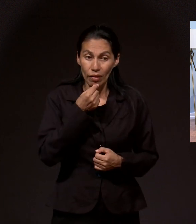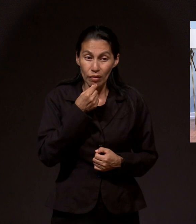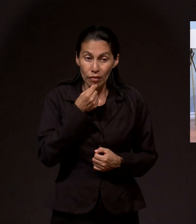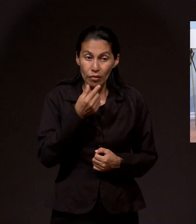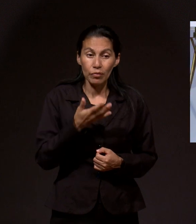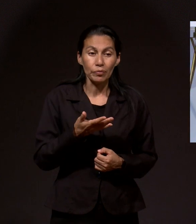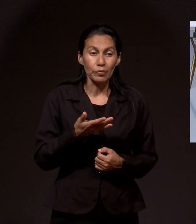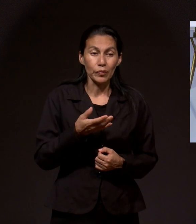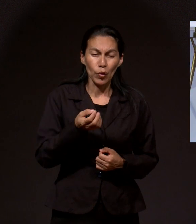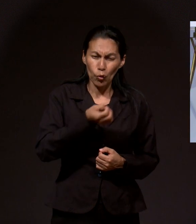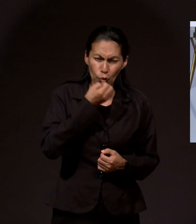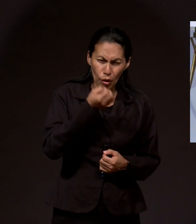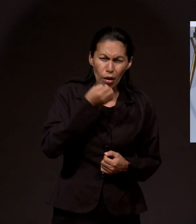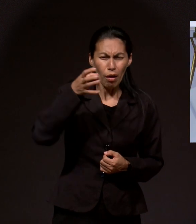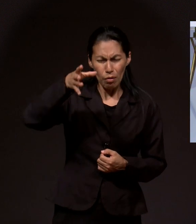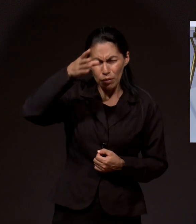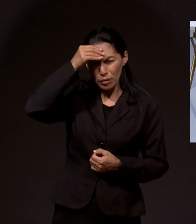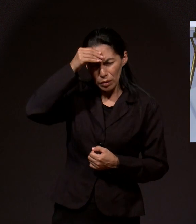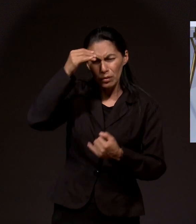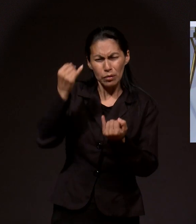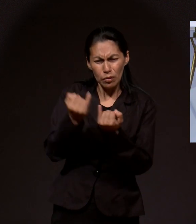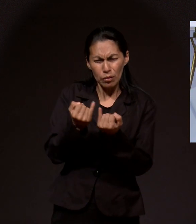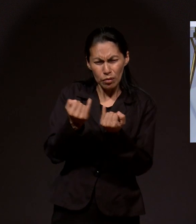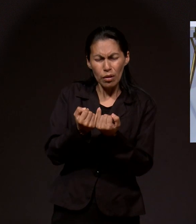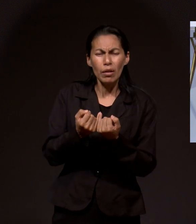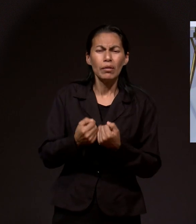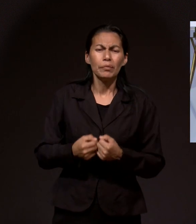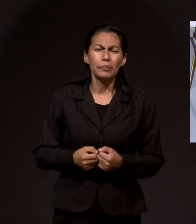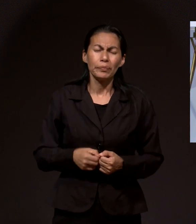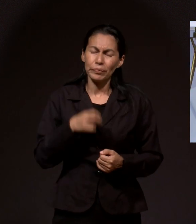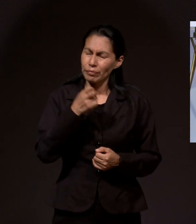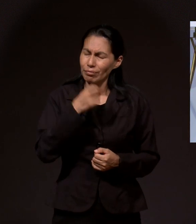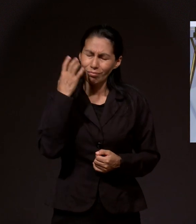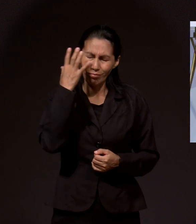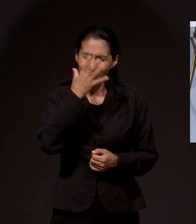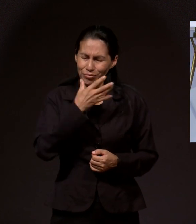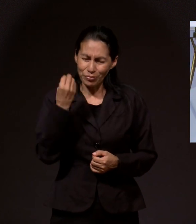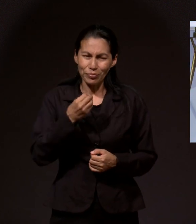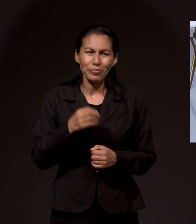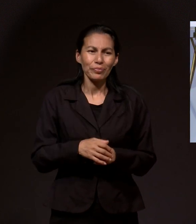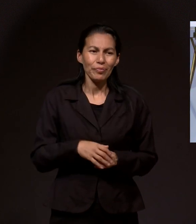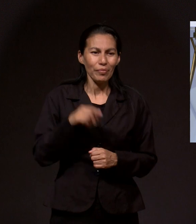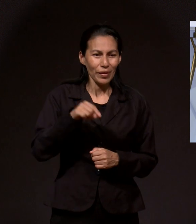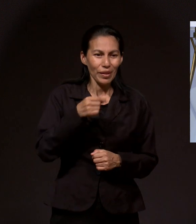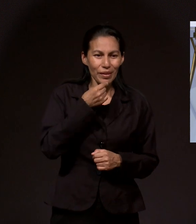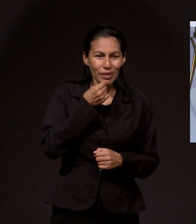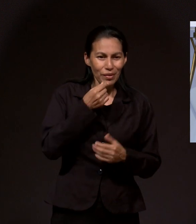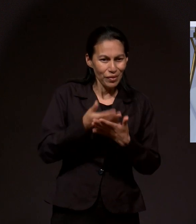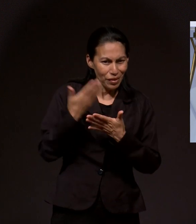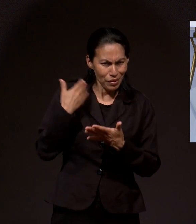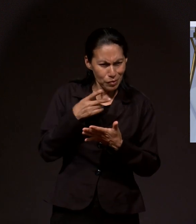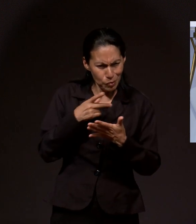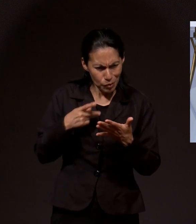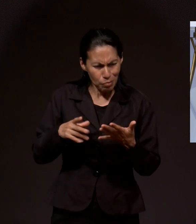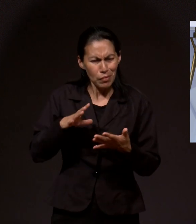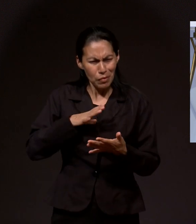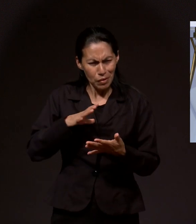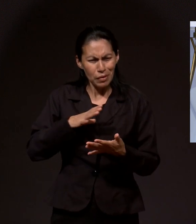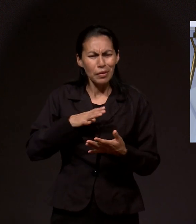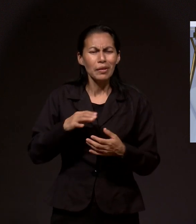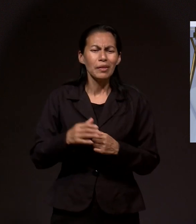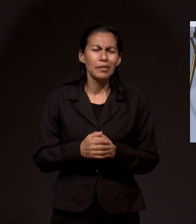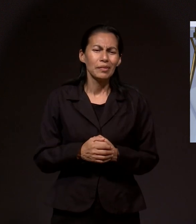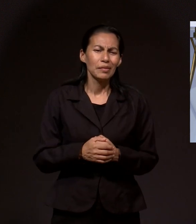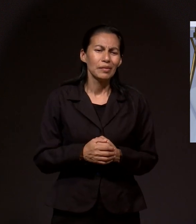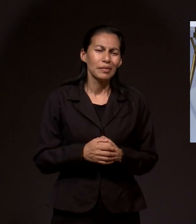Y los niños pueden aprender a orar también de una manera maravillosa. En este programa hemos tenido niños